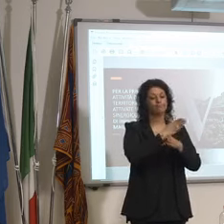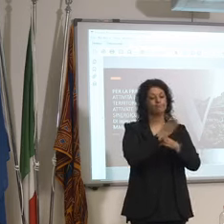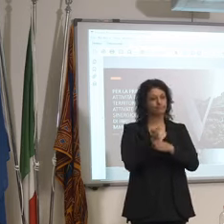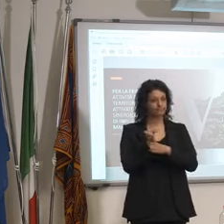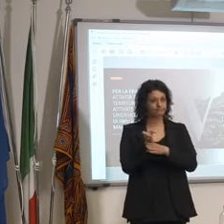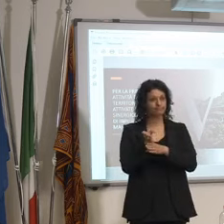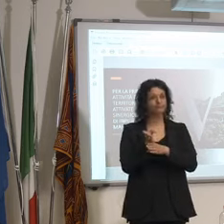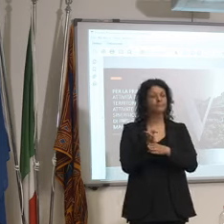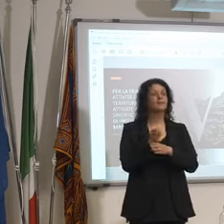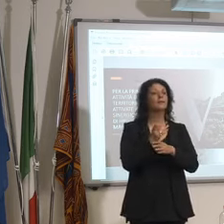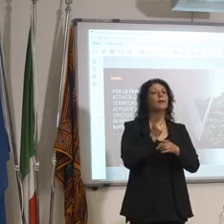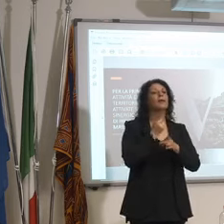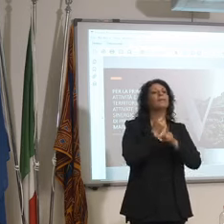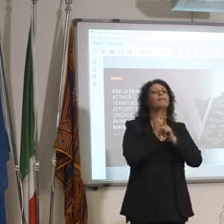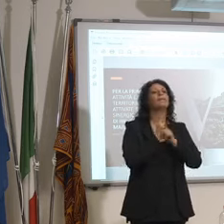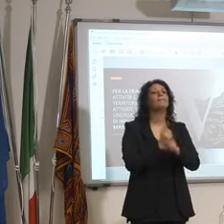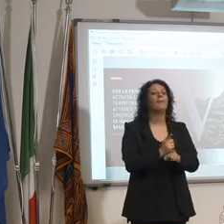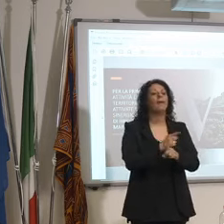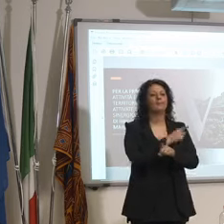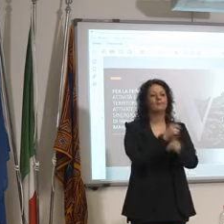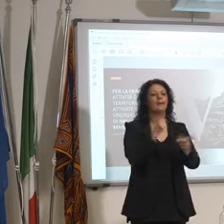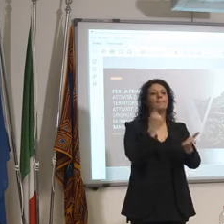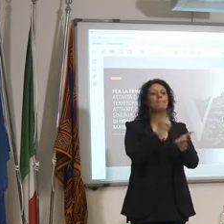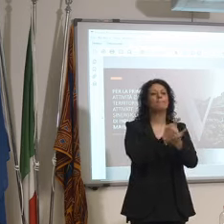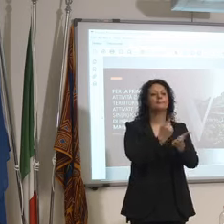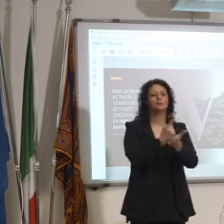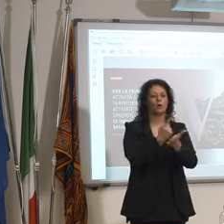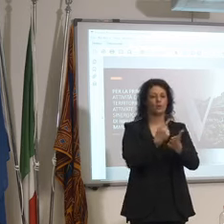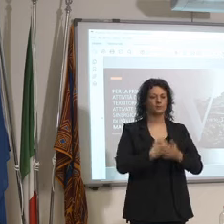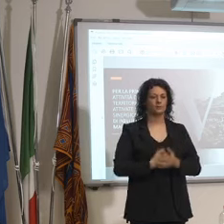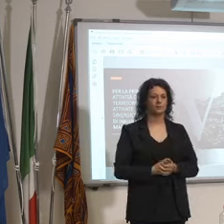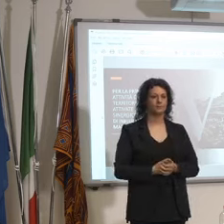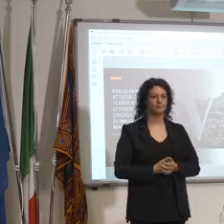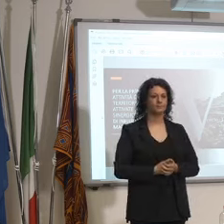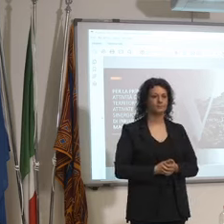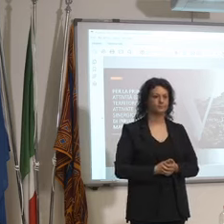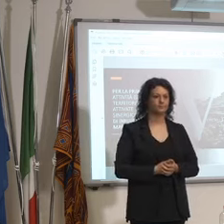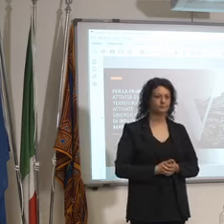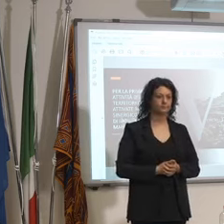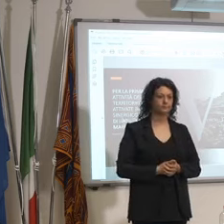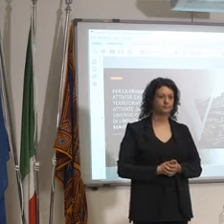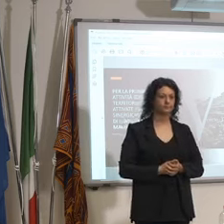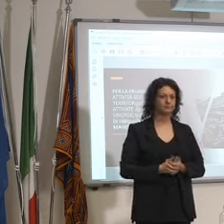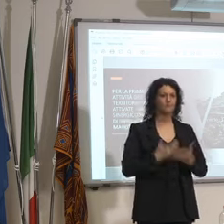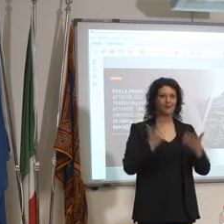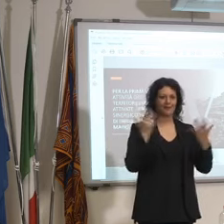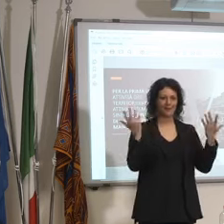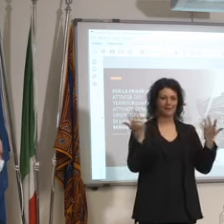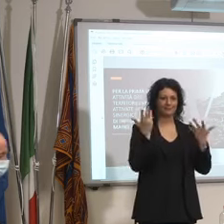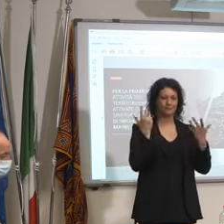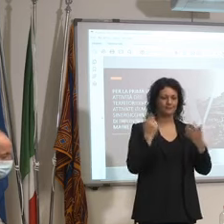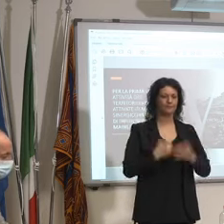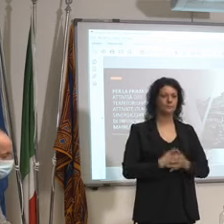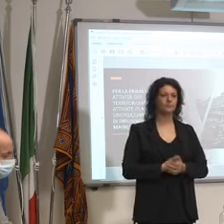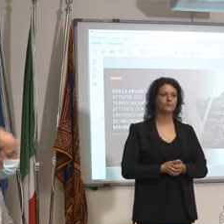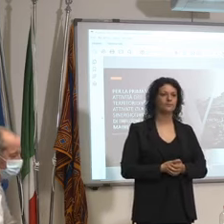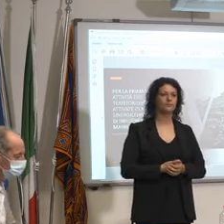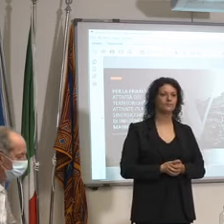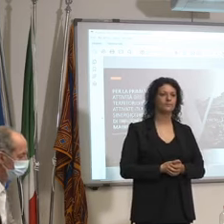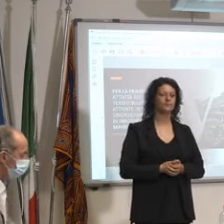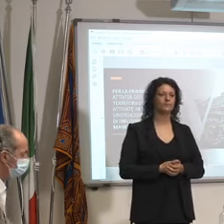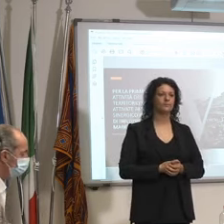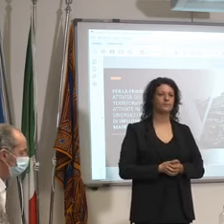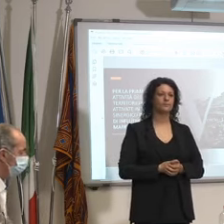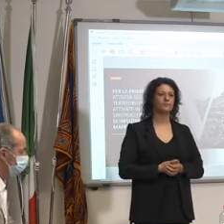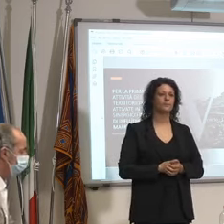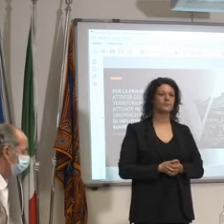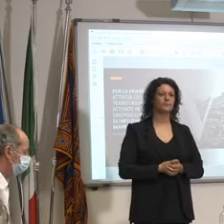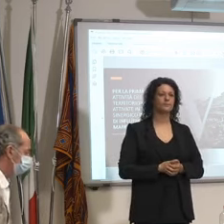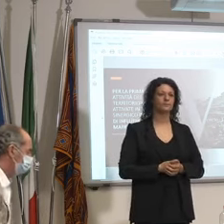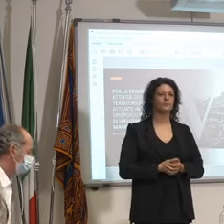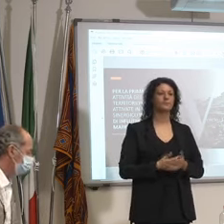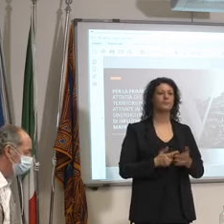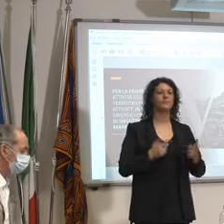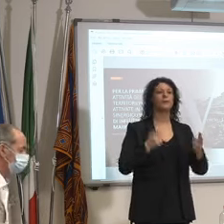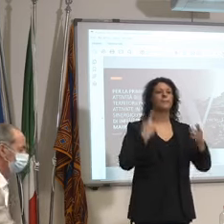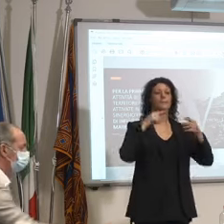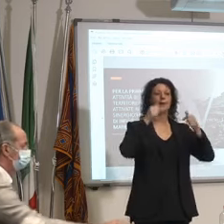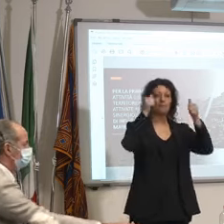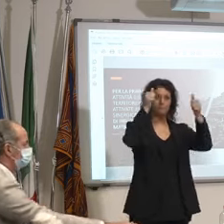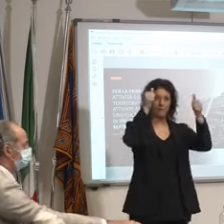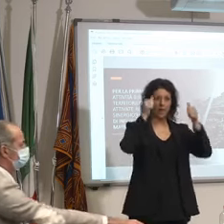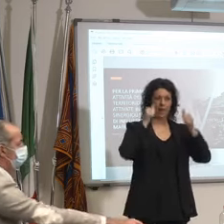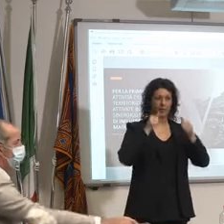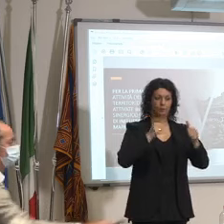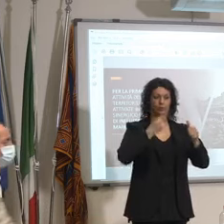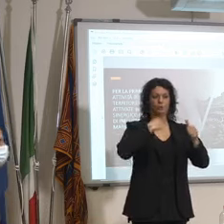alle esigenze per esempio mi dicevano che sullo scorrimento del bando se noi riusciamo a mettere altri 3 milioni e 8